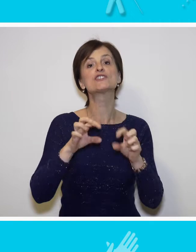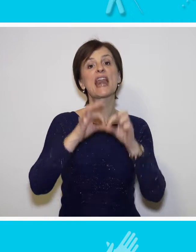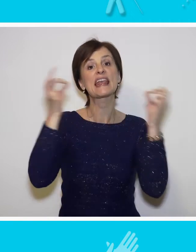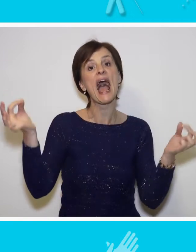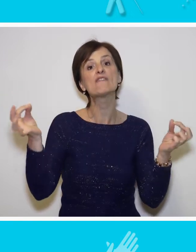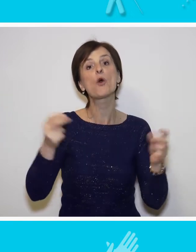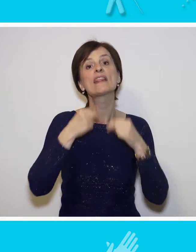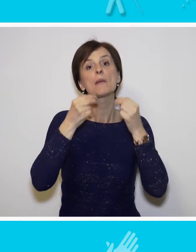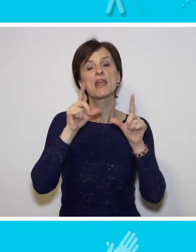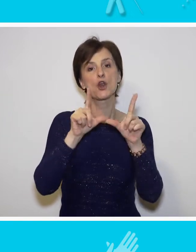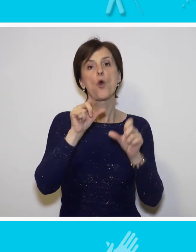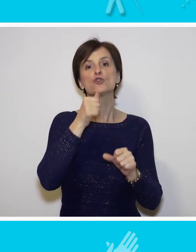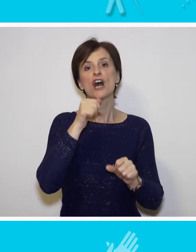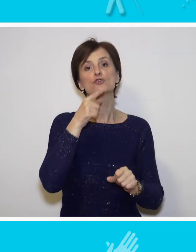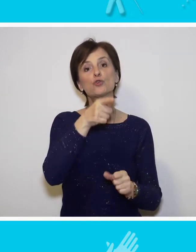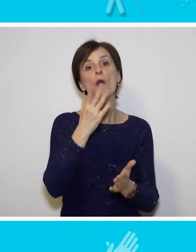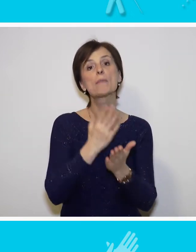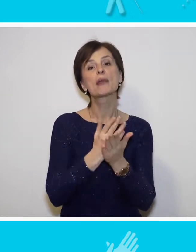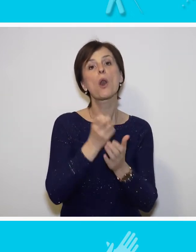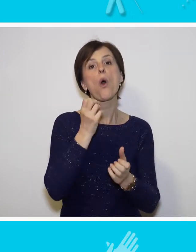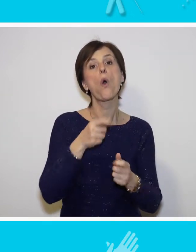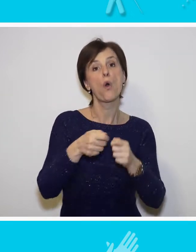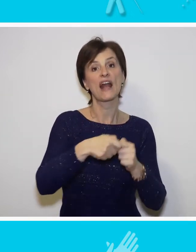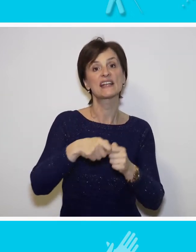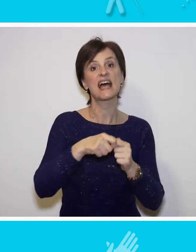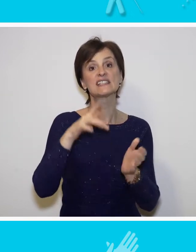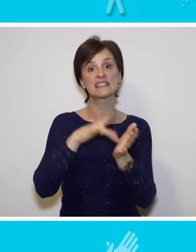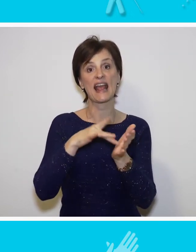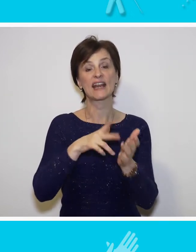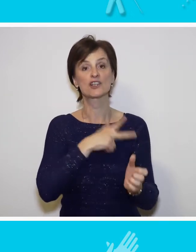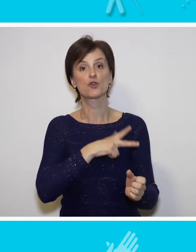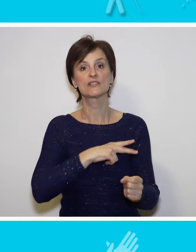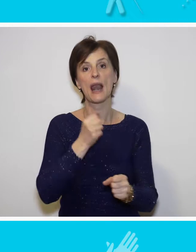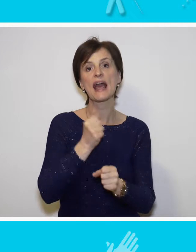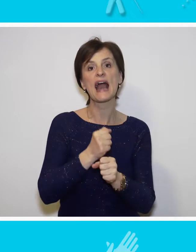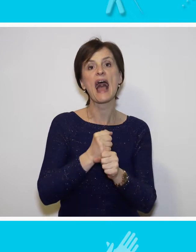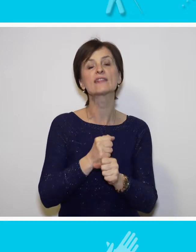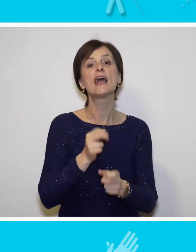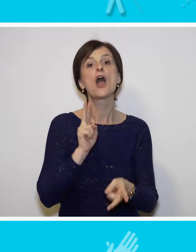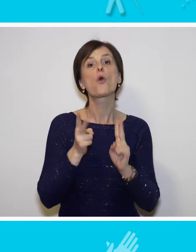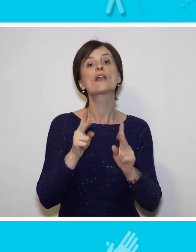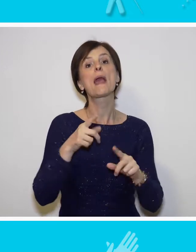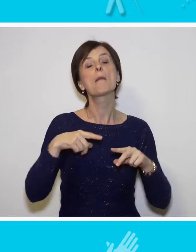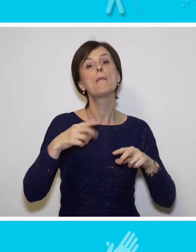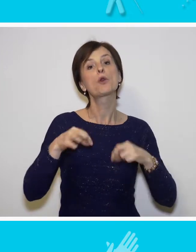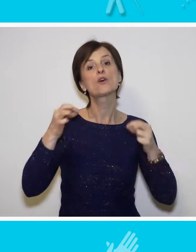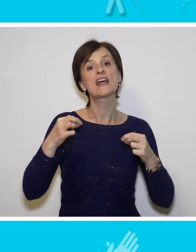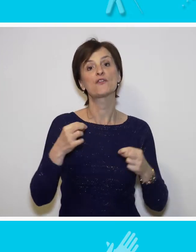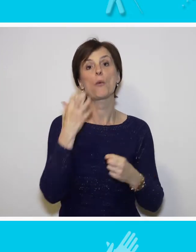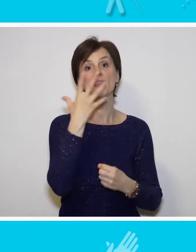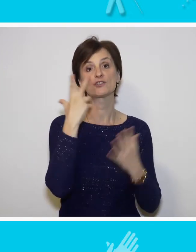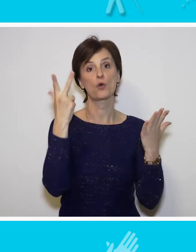javnoj tribini u Čačku. Tribina je održana u organizaciji Centra za socijalni rad koji je proslavio 58